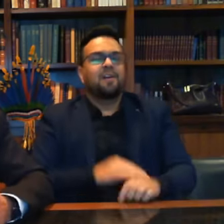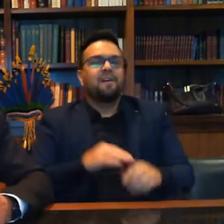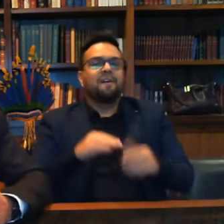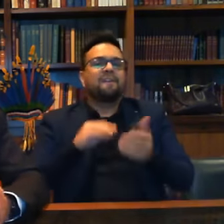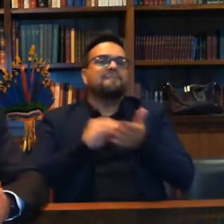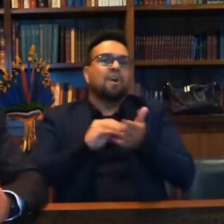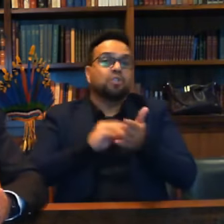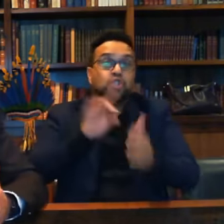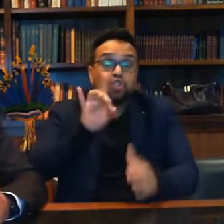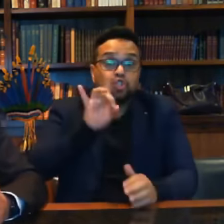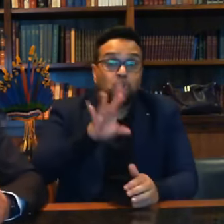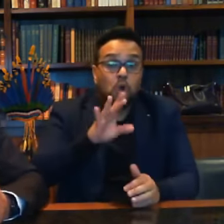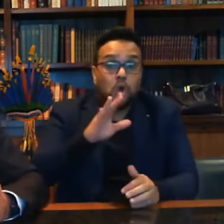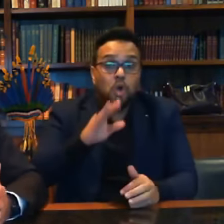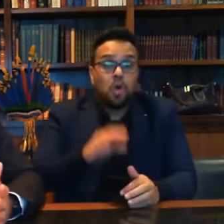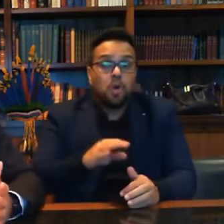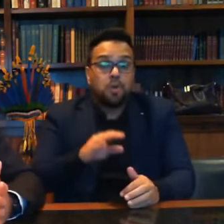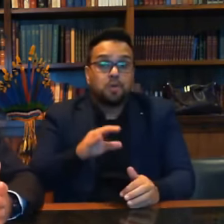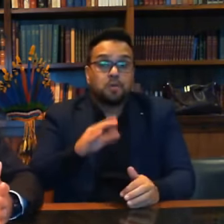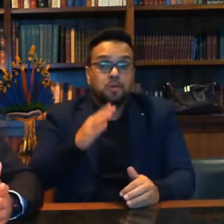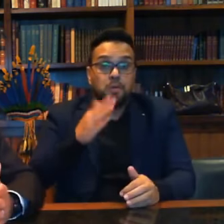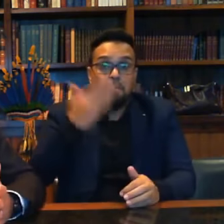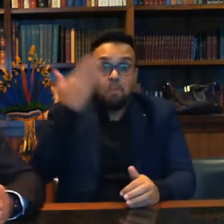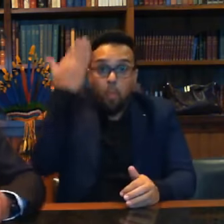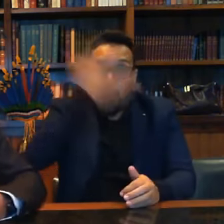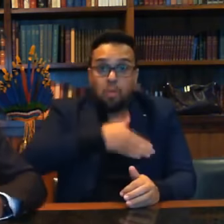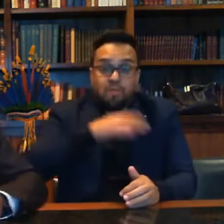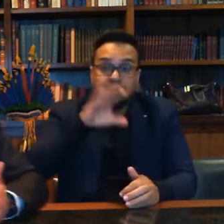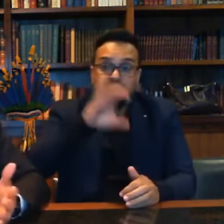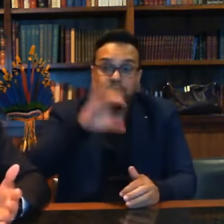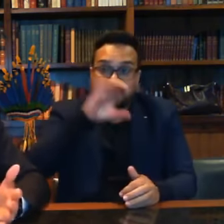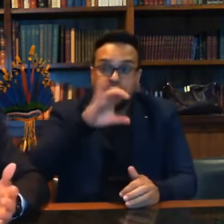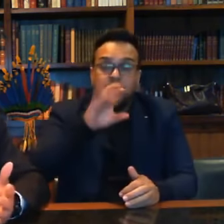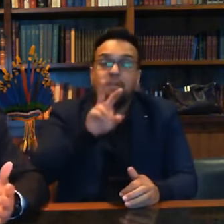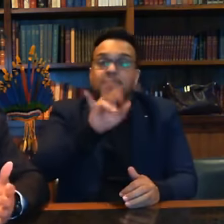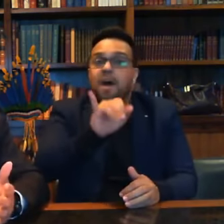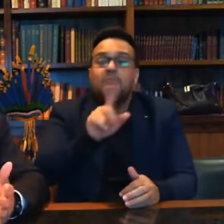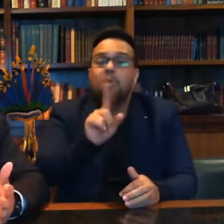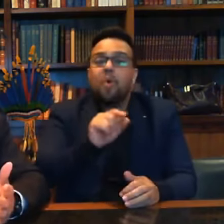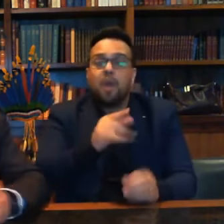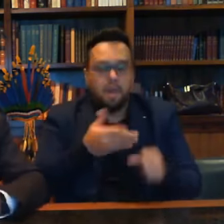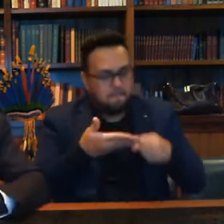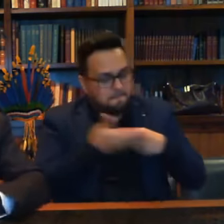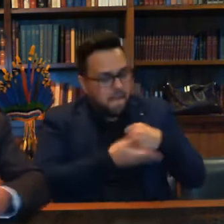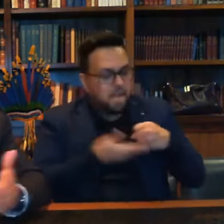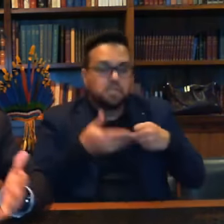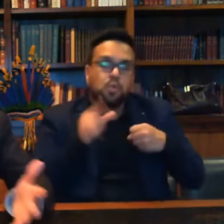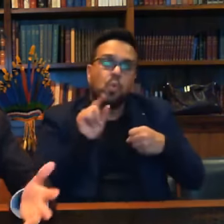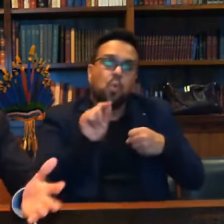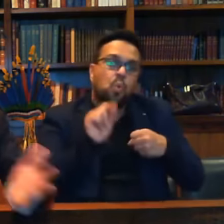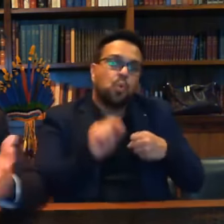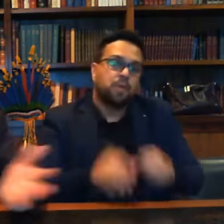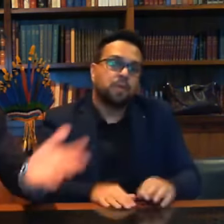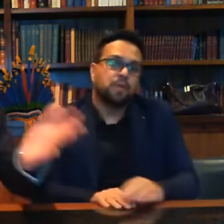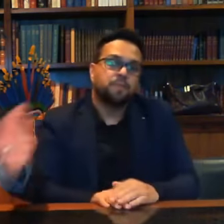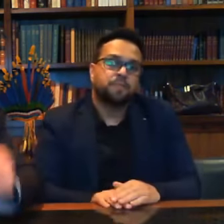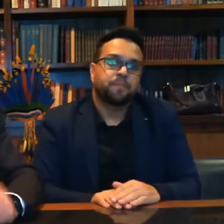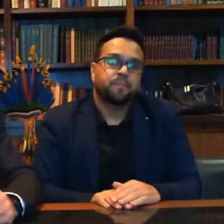a comprovação científica. E vai ser a base do quê? Do princípio ativo de que